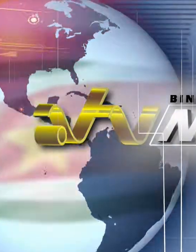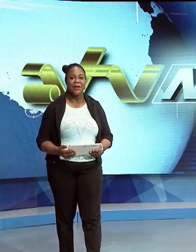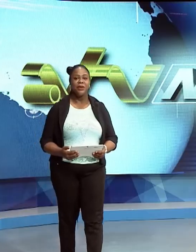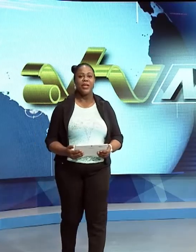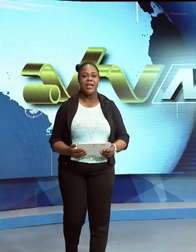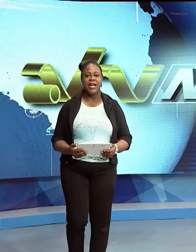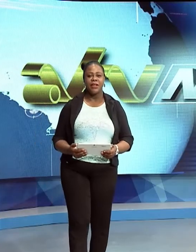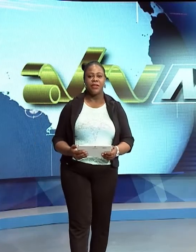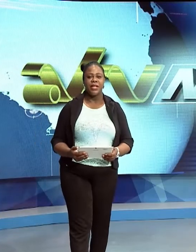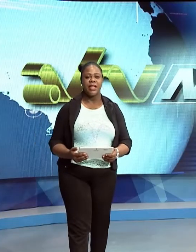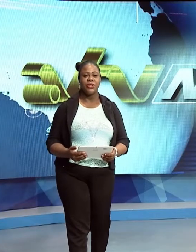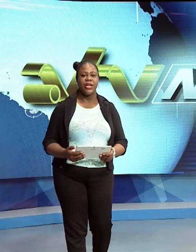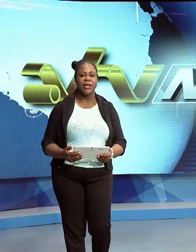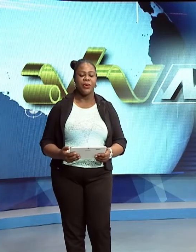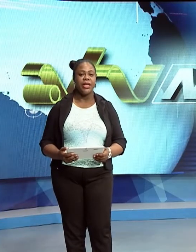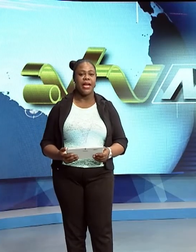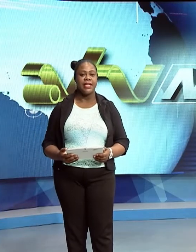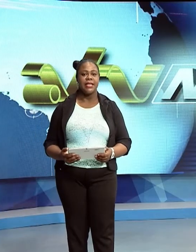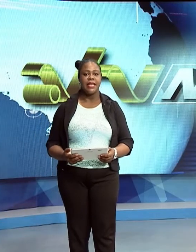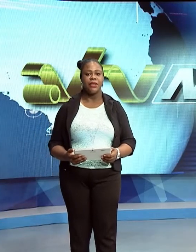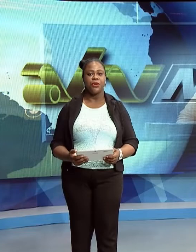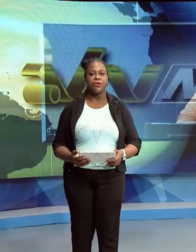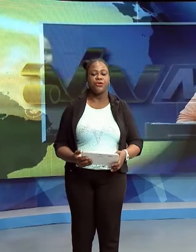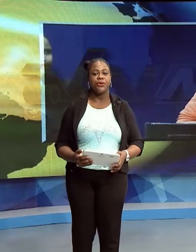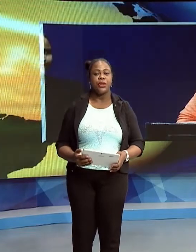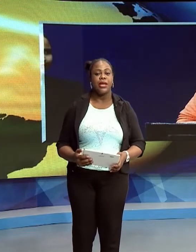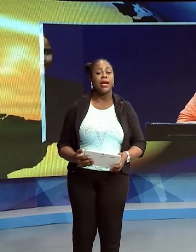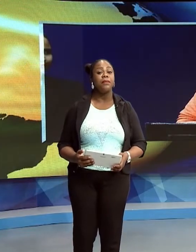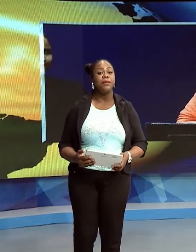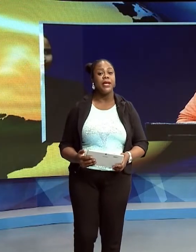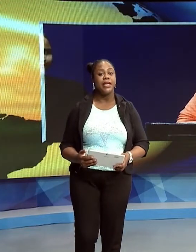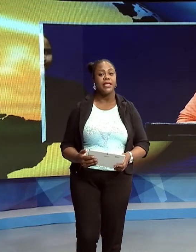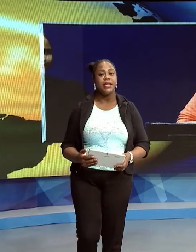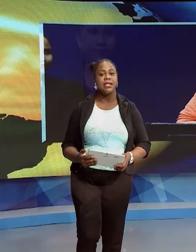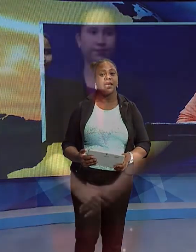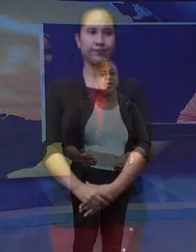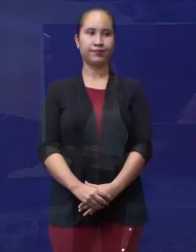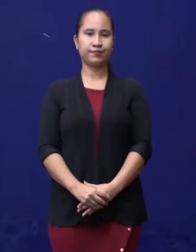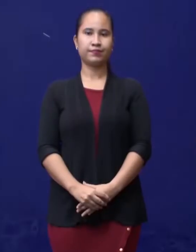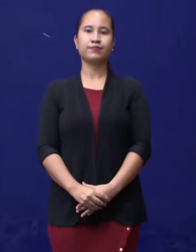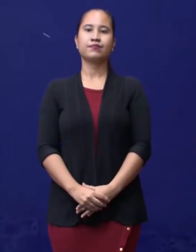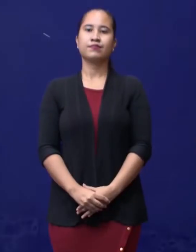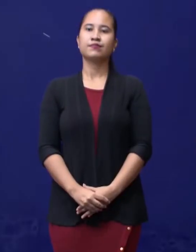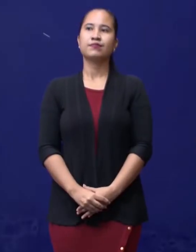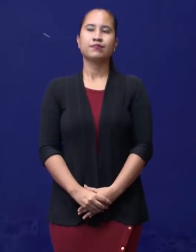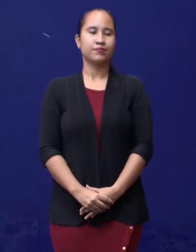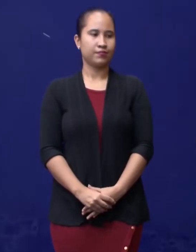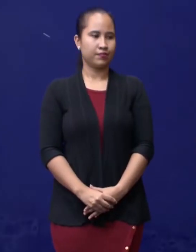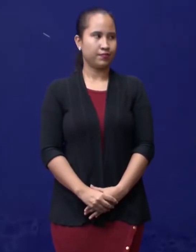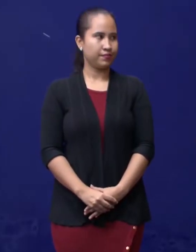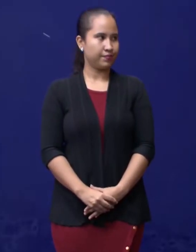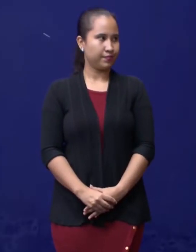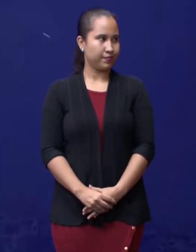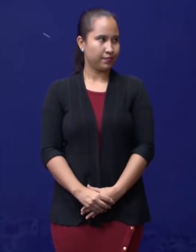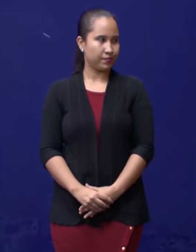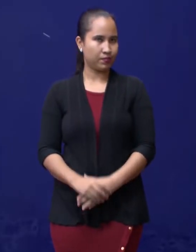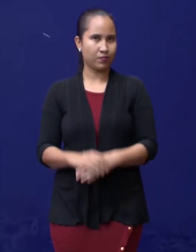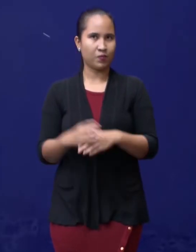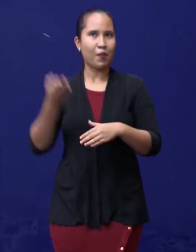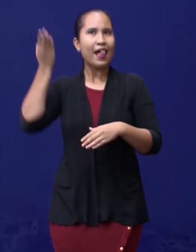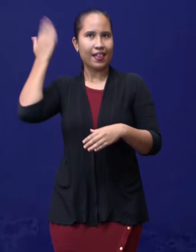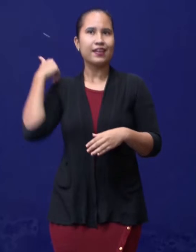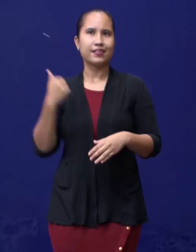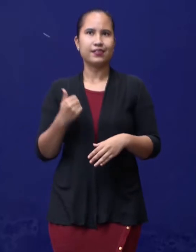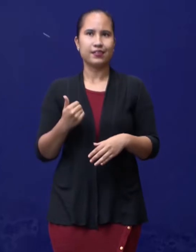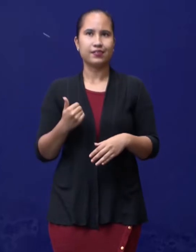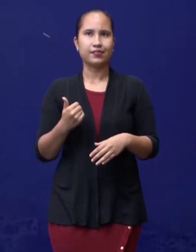De coördinator van het Nationaal Coördinatie Centrum voor Rampenbeheersing, Jerry Sleingaart, heeft gisteren zijn excuses